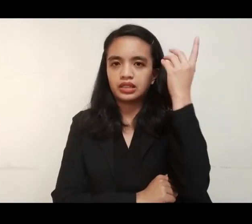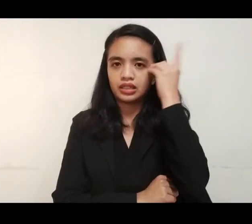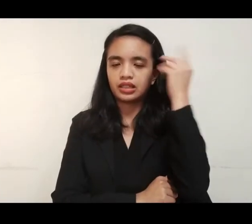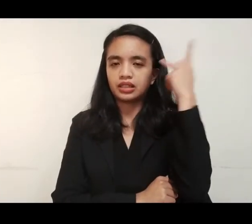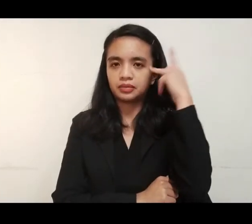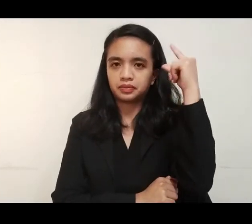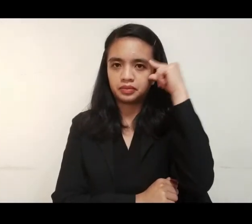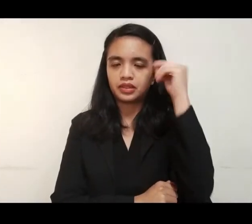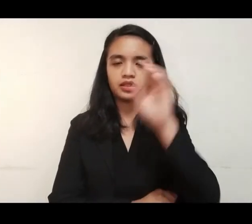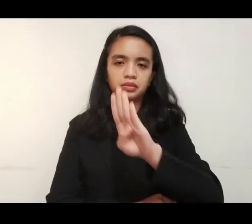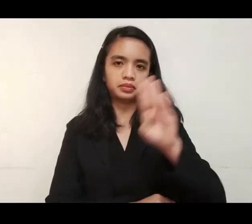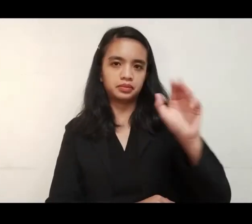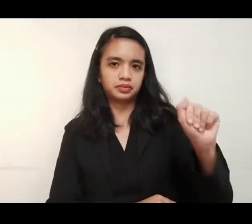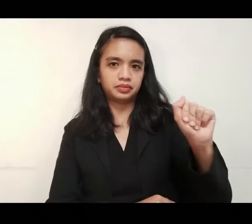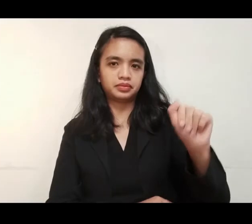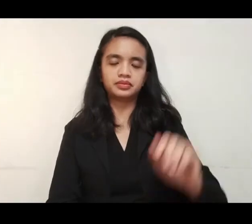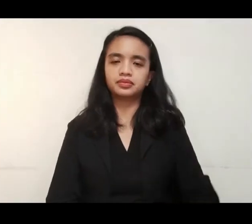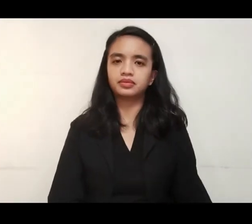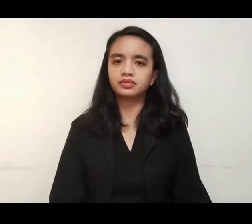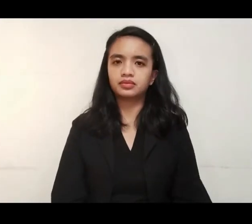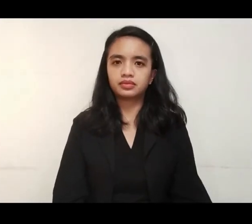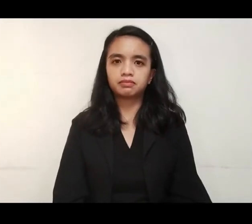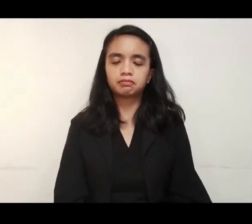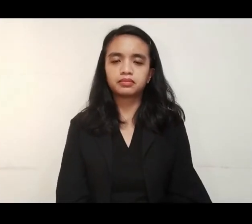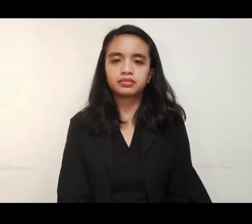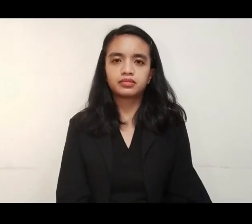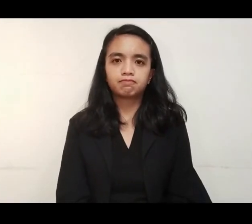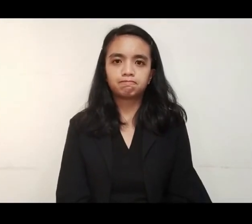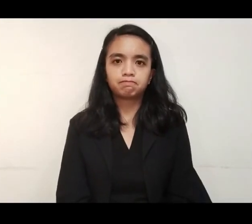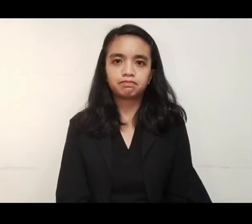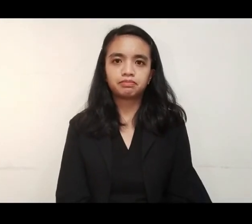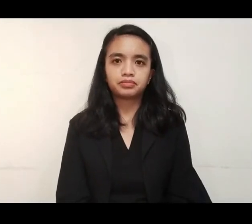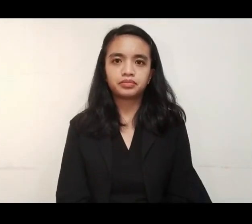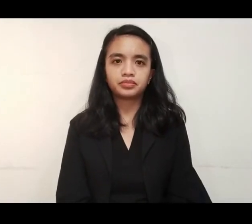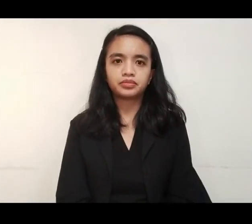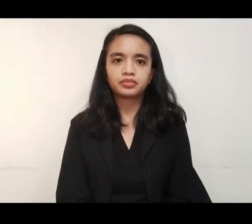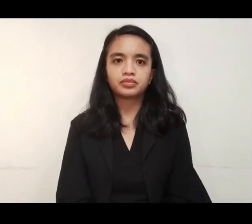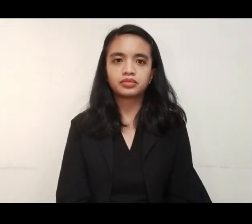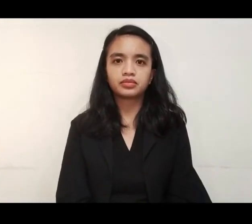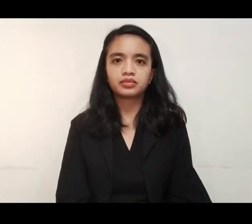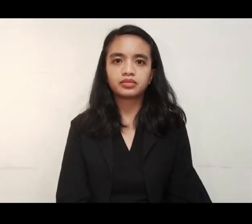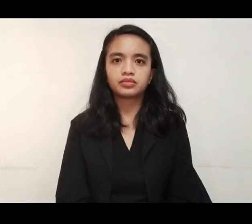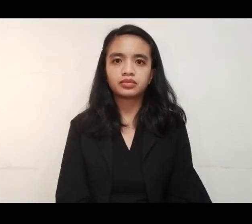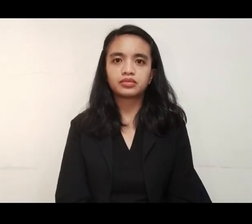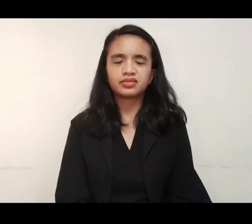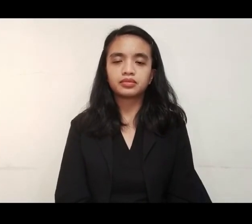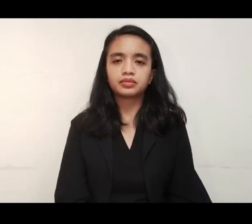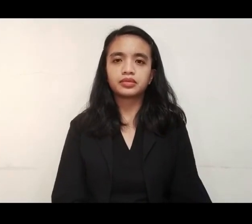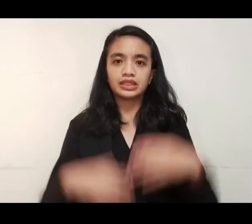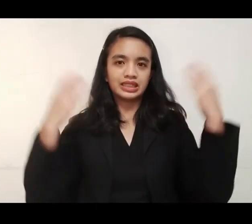kasama si Jingda Canay King Guevara Palitang Amyanan